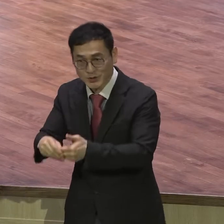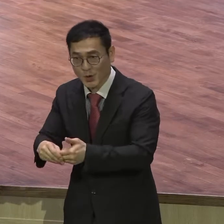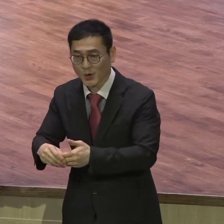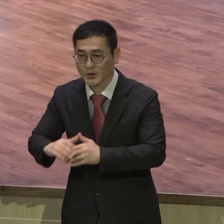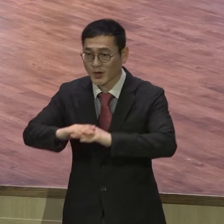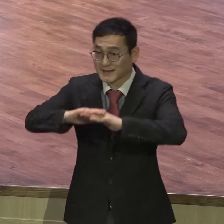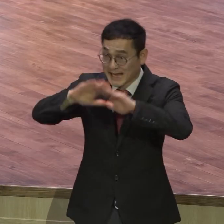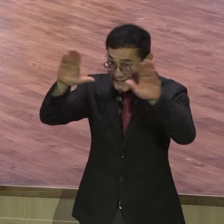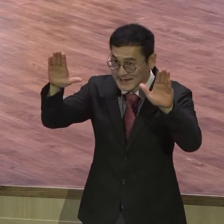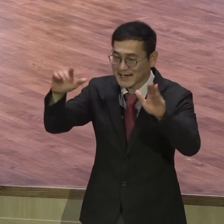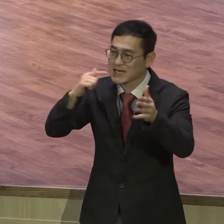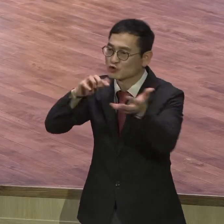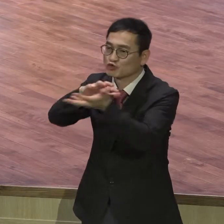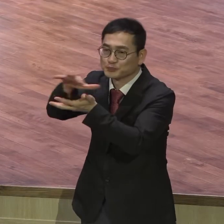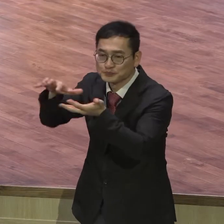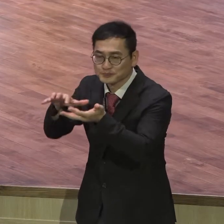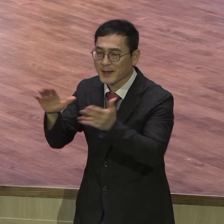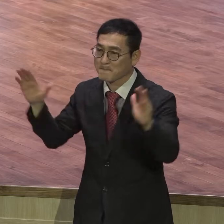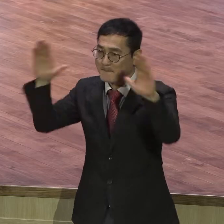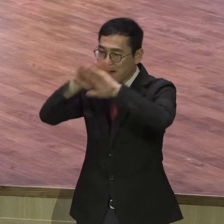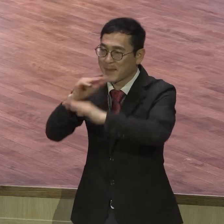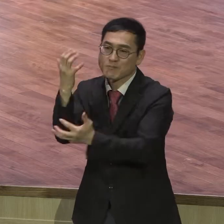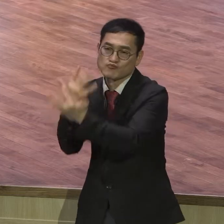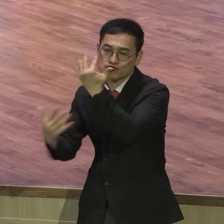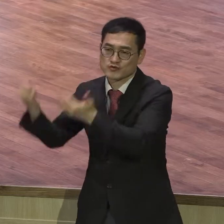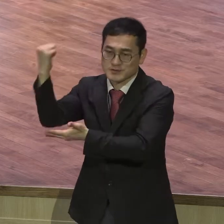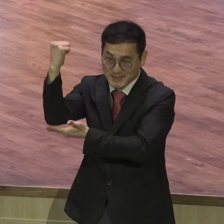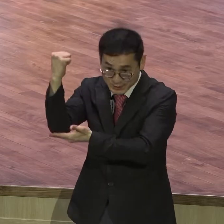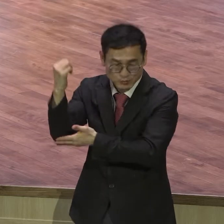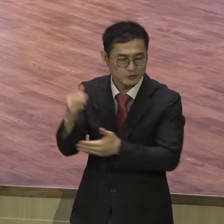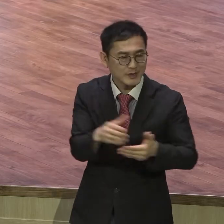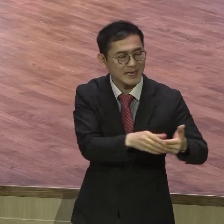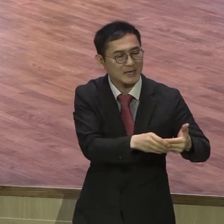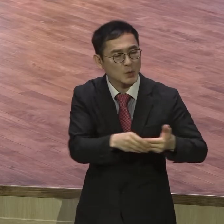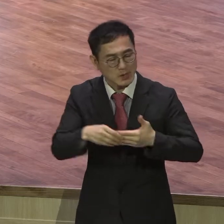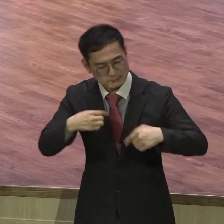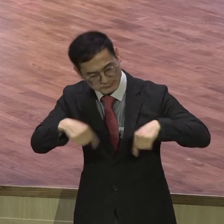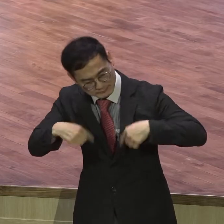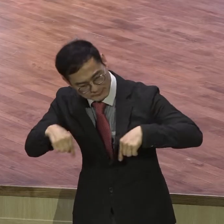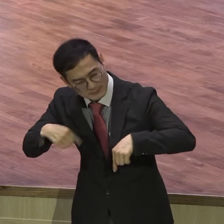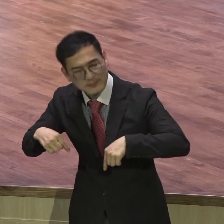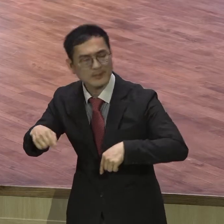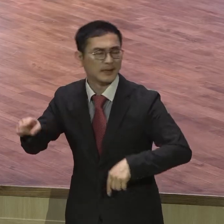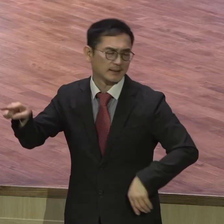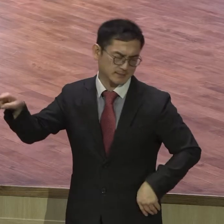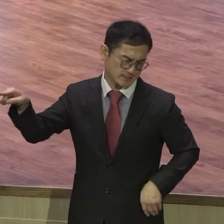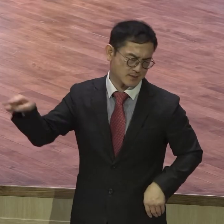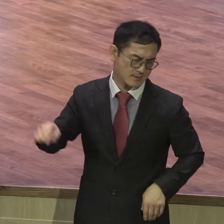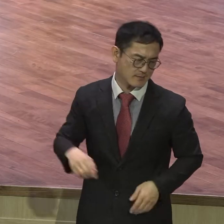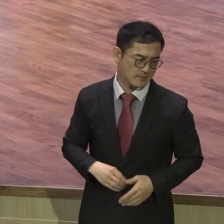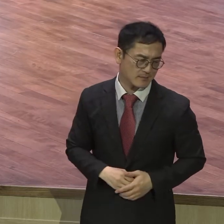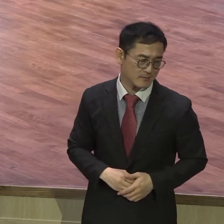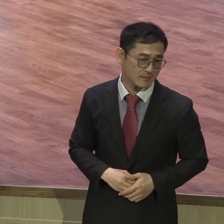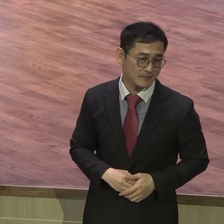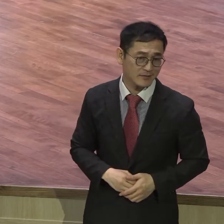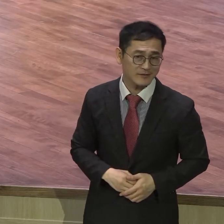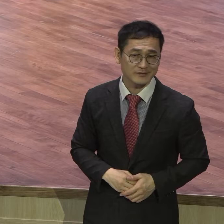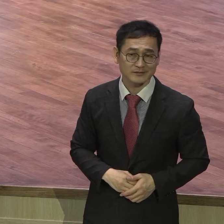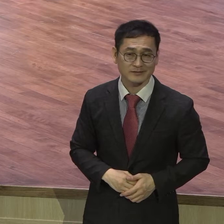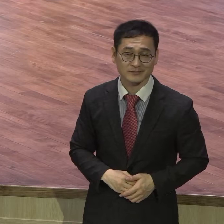자이시니라 완벽하게 세밀하게 인도하신 분이 바로 하나님이시다 이